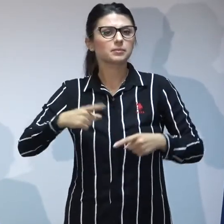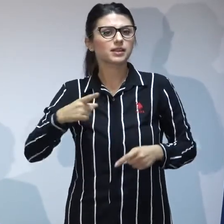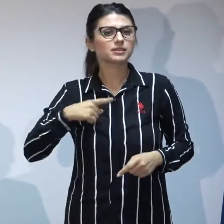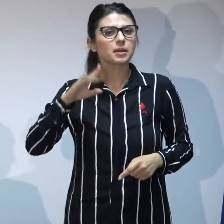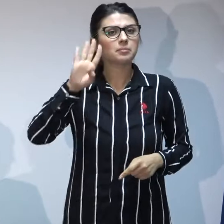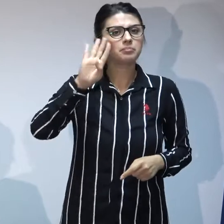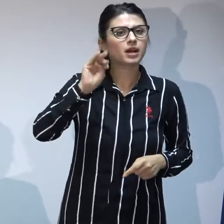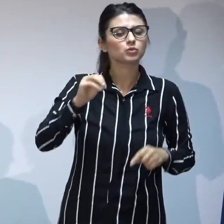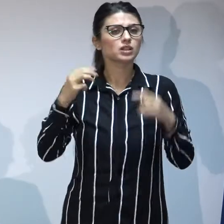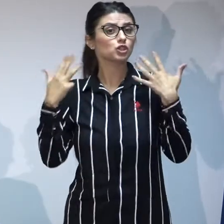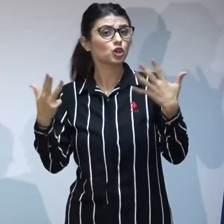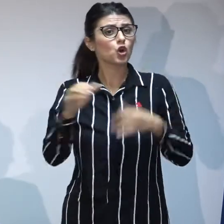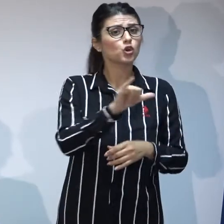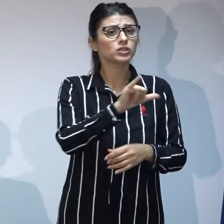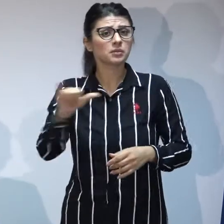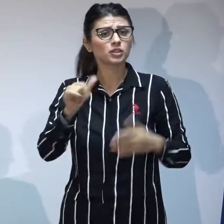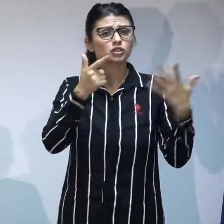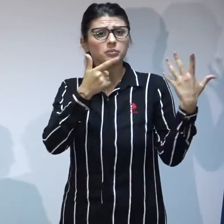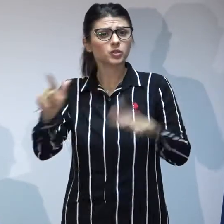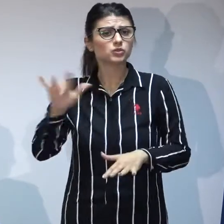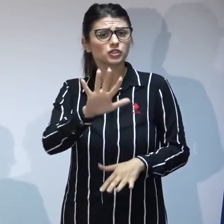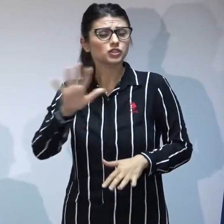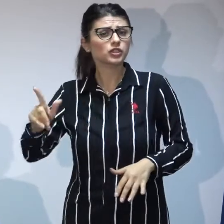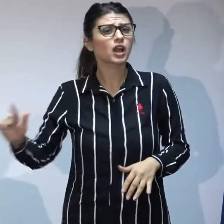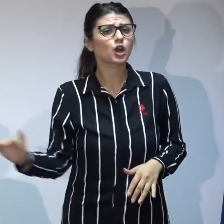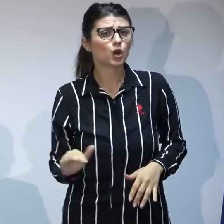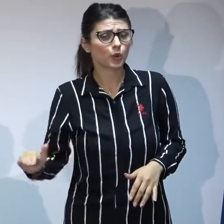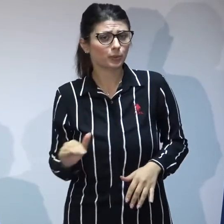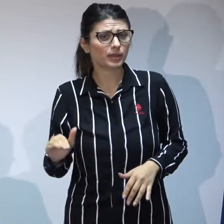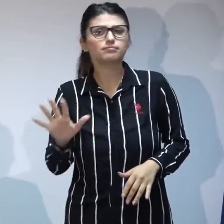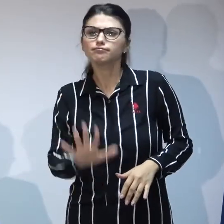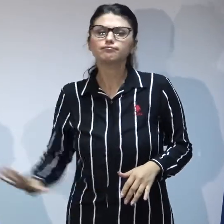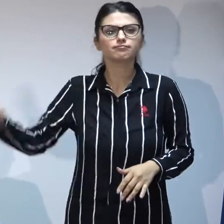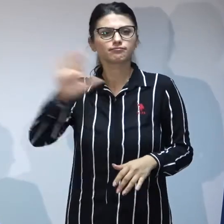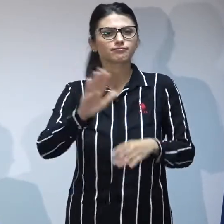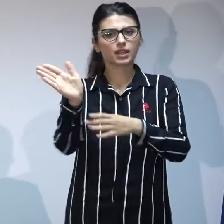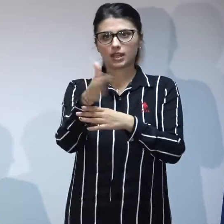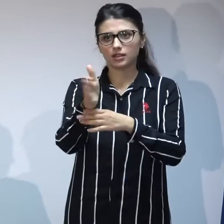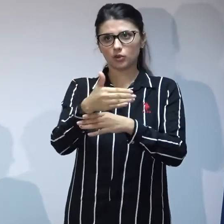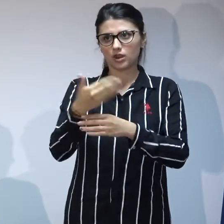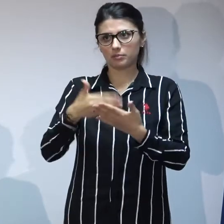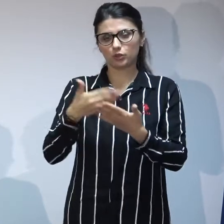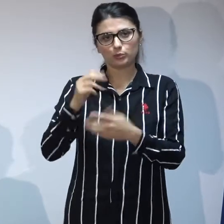.765 de copii în sistemul de protecție, dintre care 12